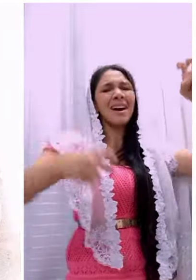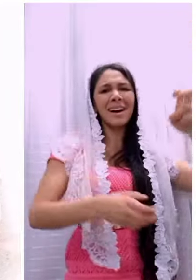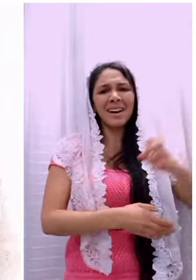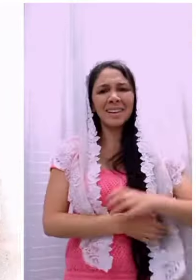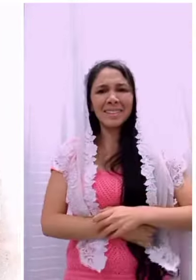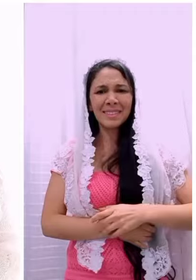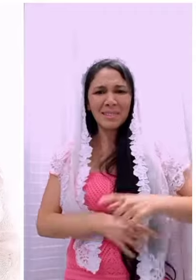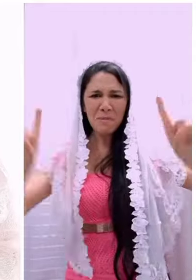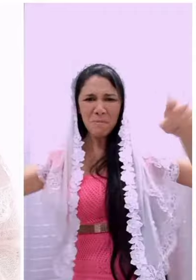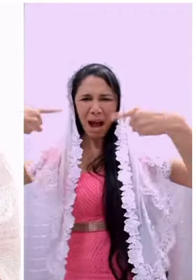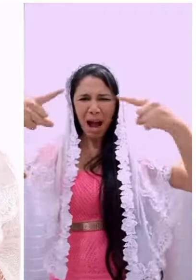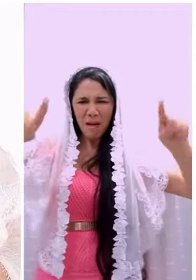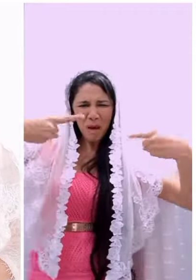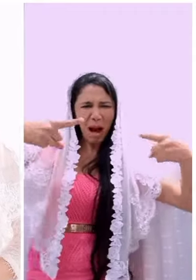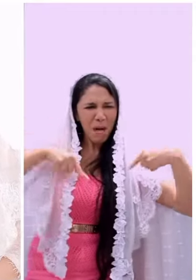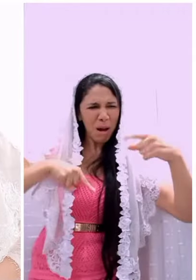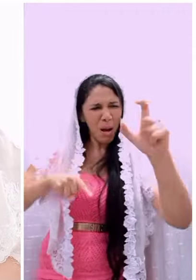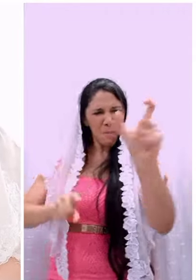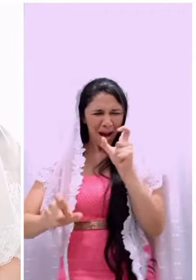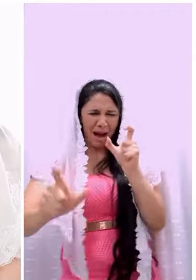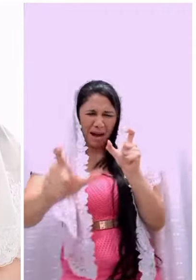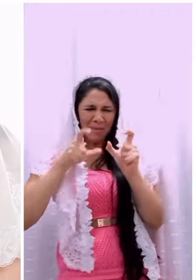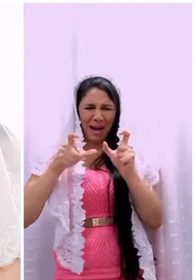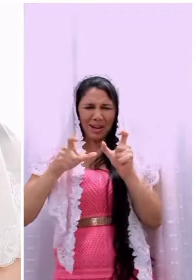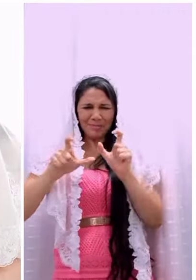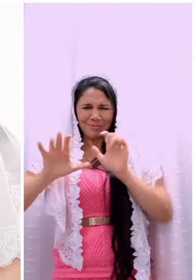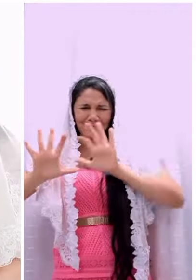porque a vinha está em flor. Glória a Jesus.